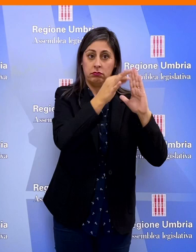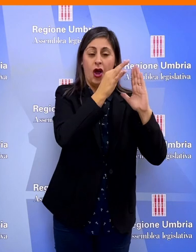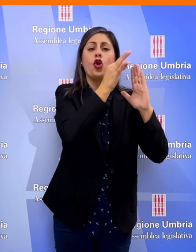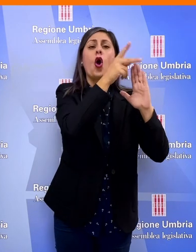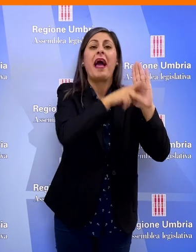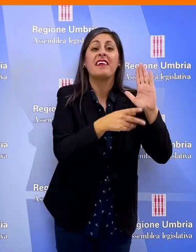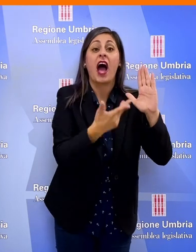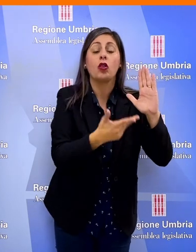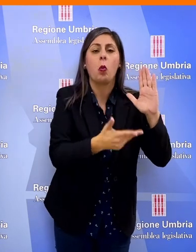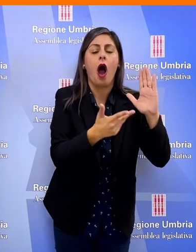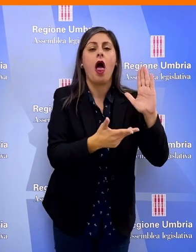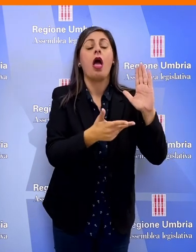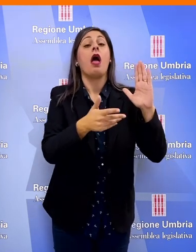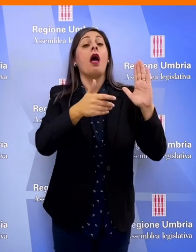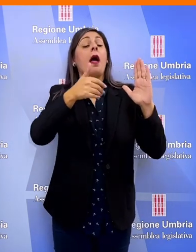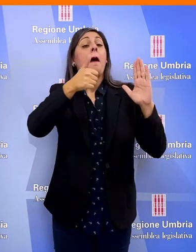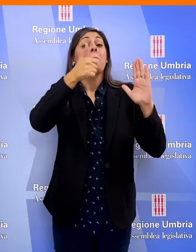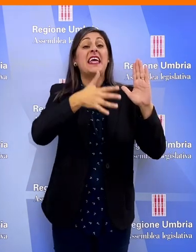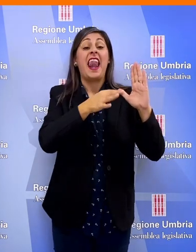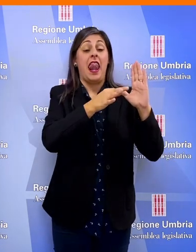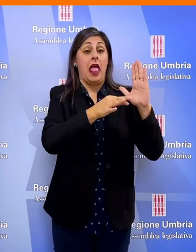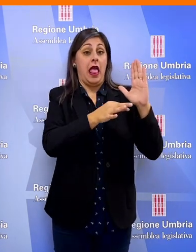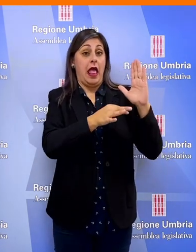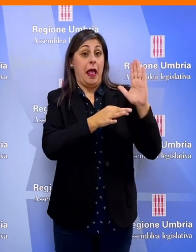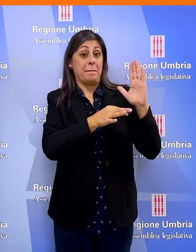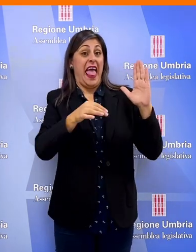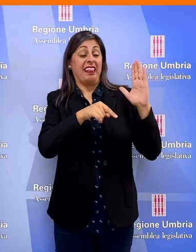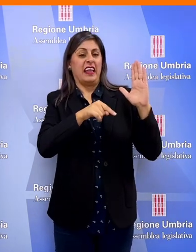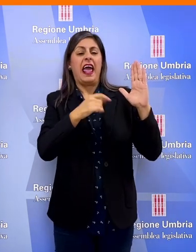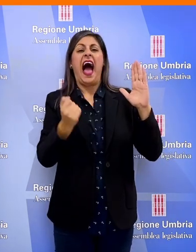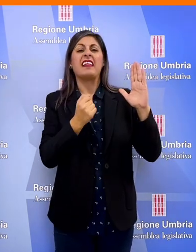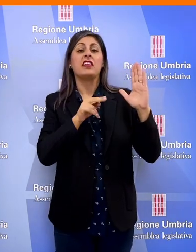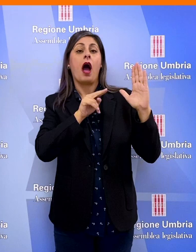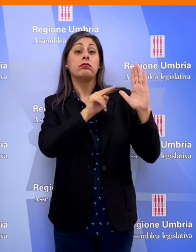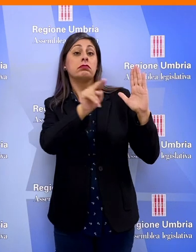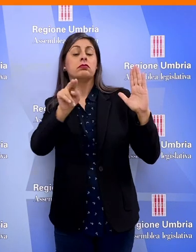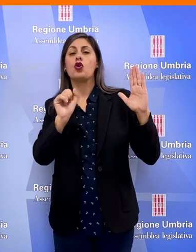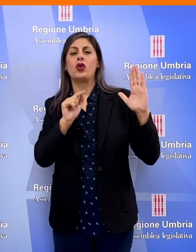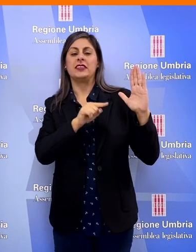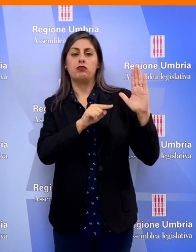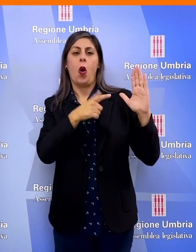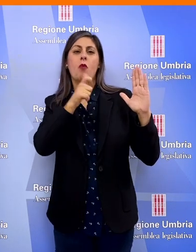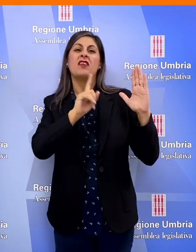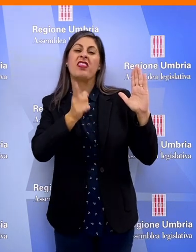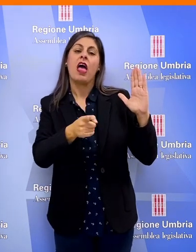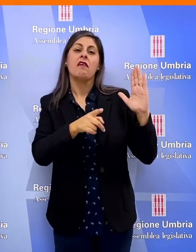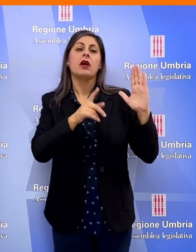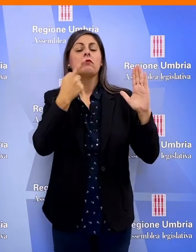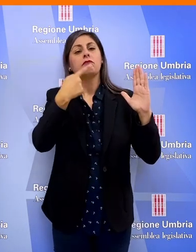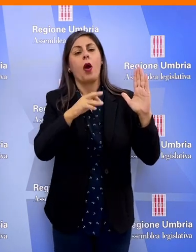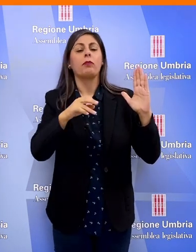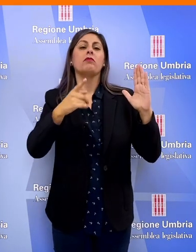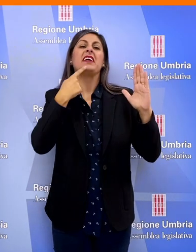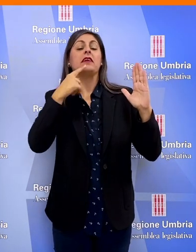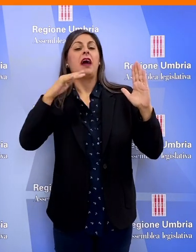vigenti, nel raggio di mille metri dal valico montano è vietata l'attività venatoria al fine di preservare il passaggio delle